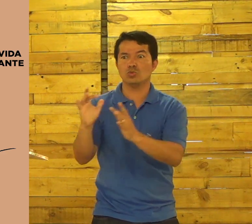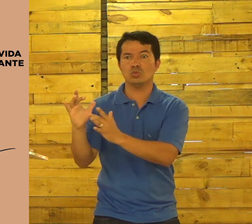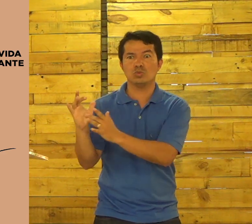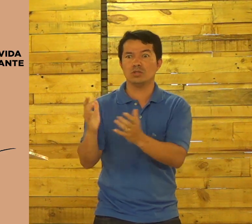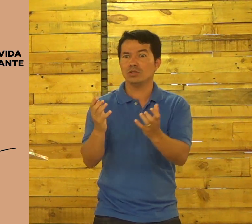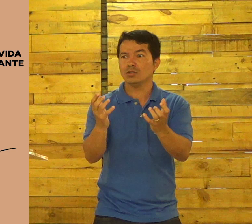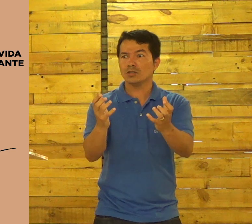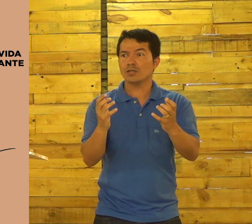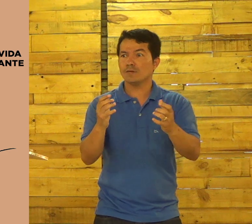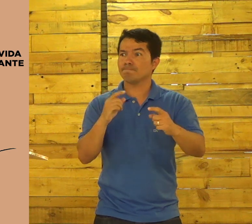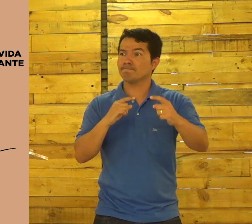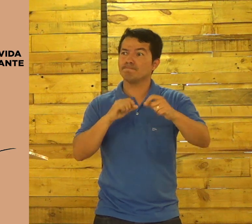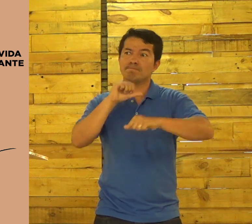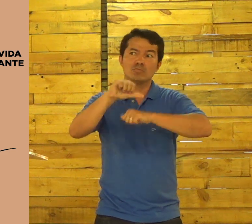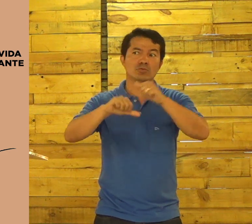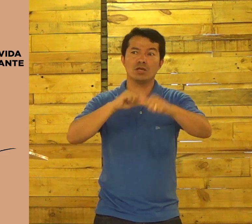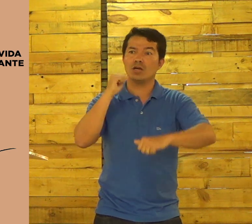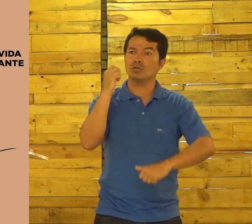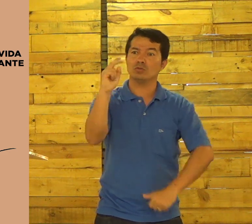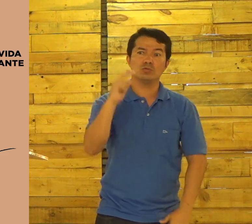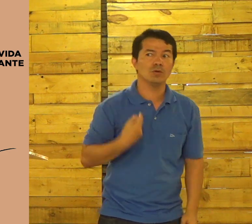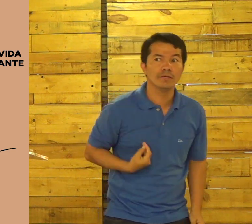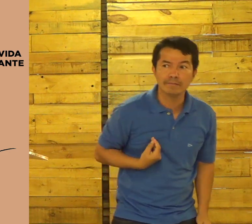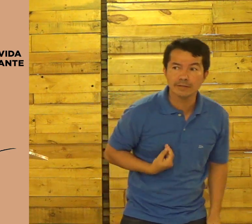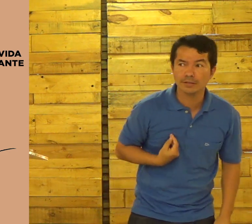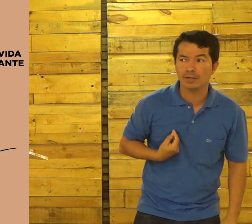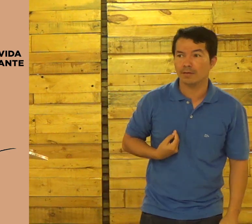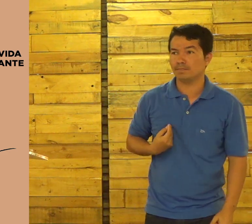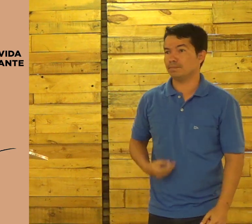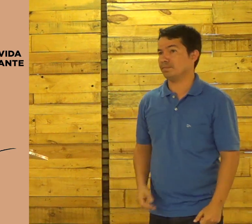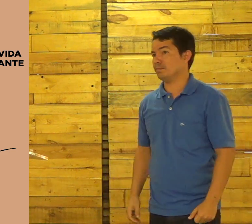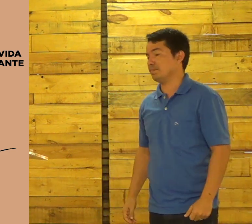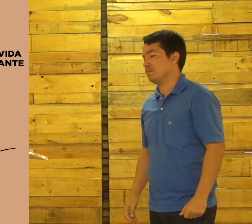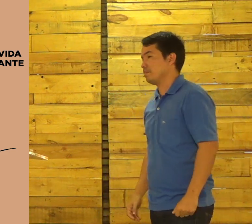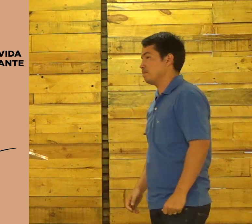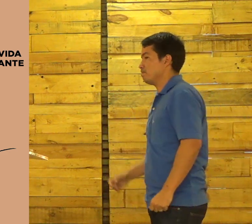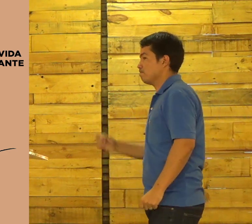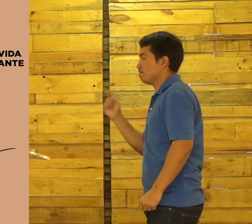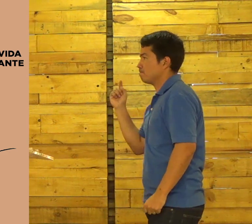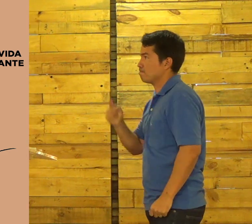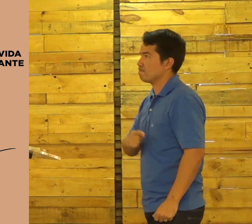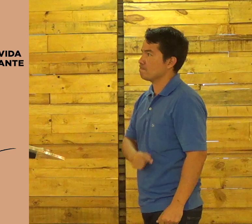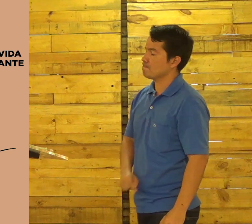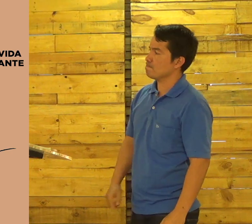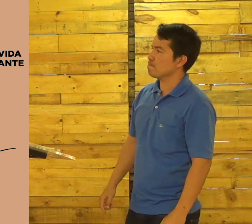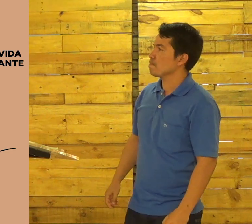Jesus, quer inverter, transformar a sua vida. Pode passar.